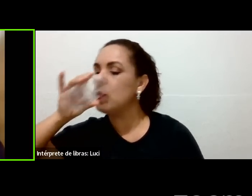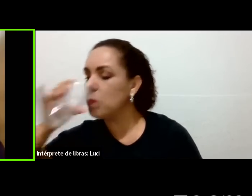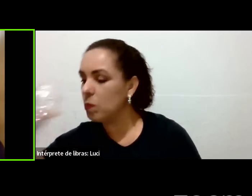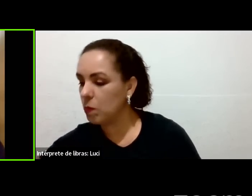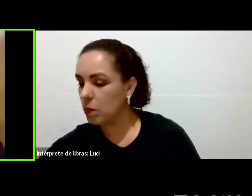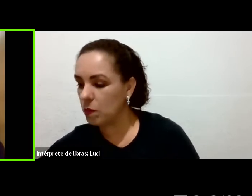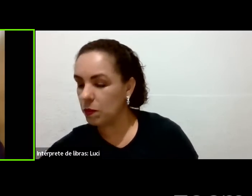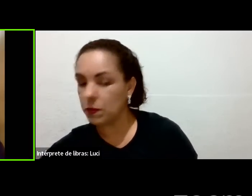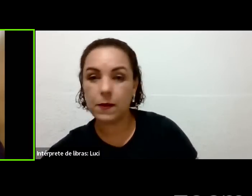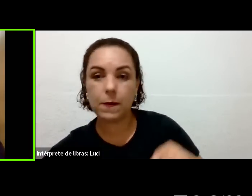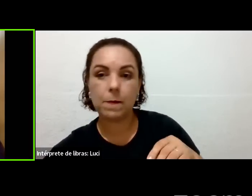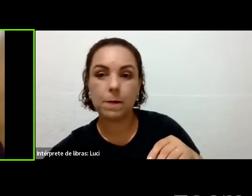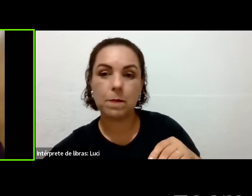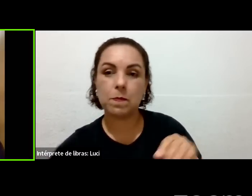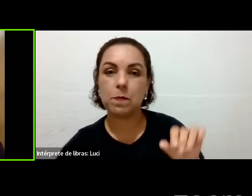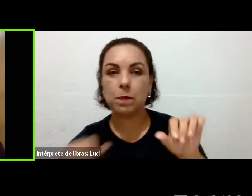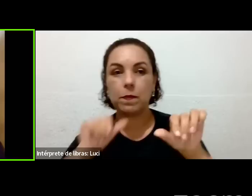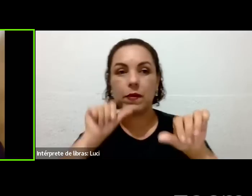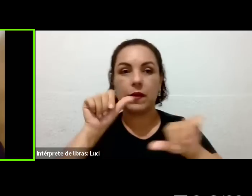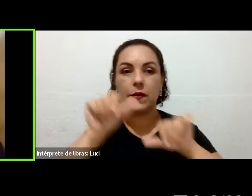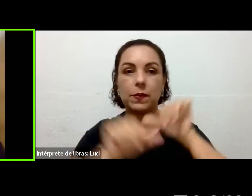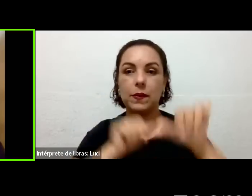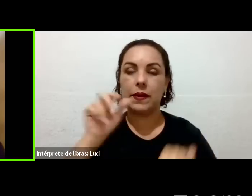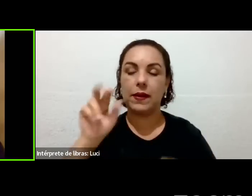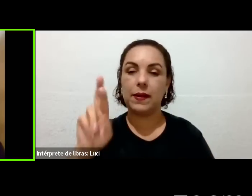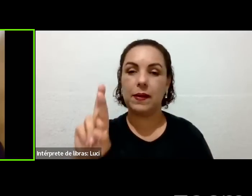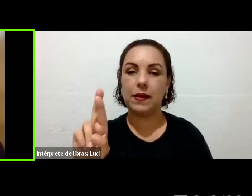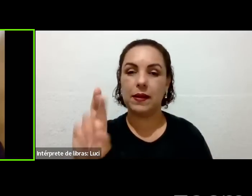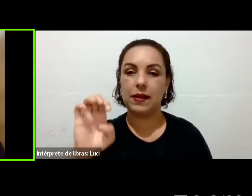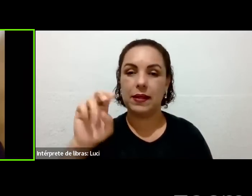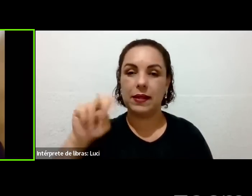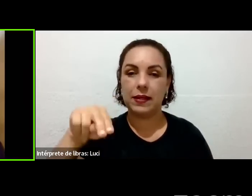Vamos passar aqui para a Renata, ativa teu microfone, Renata.